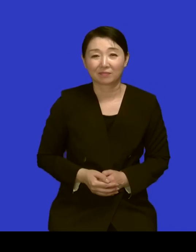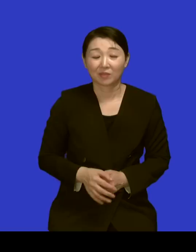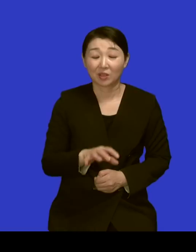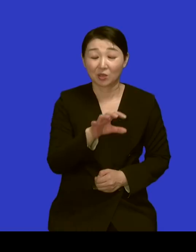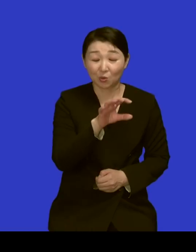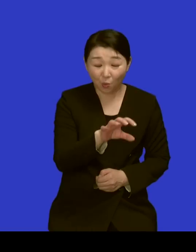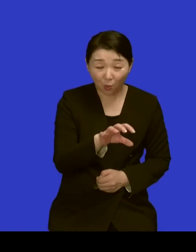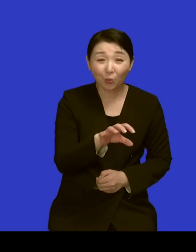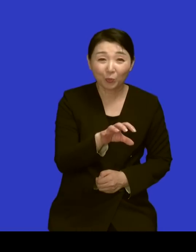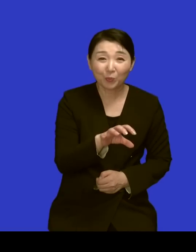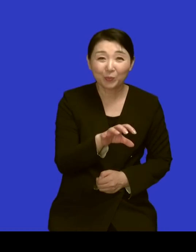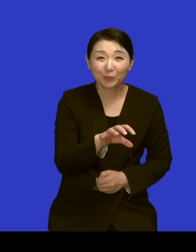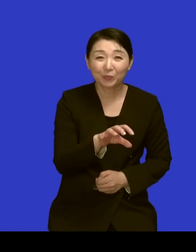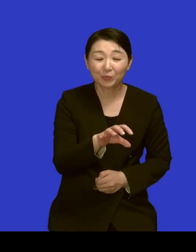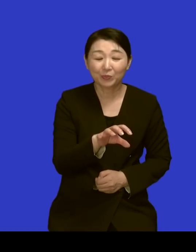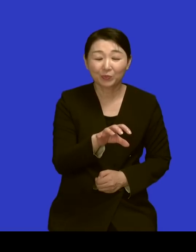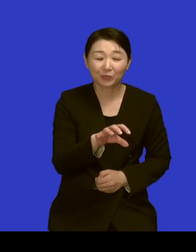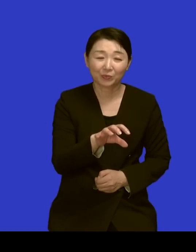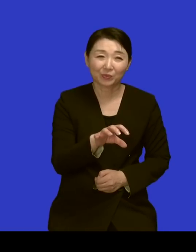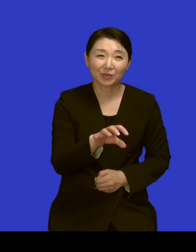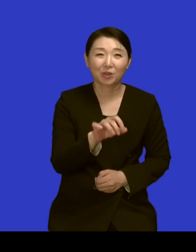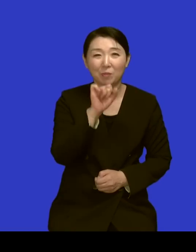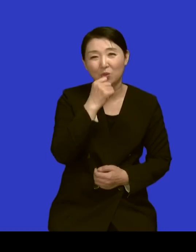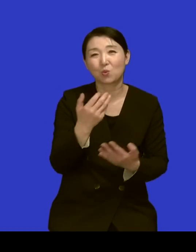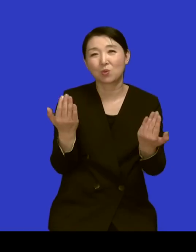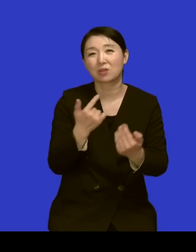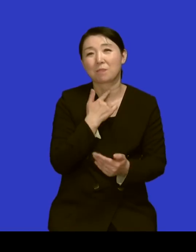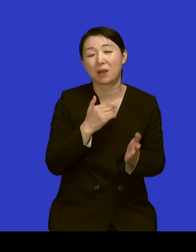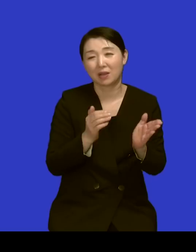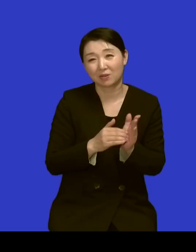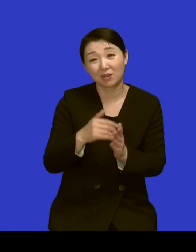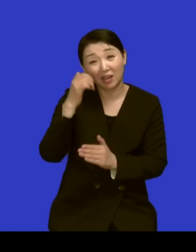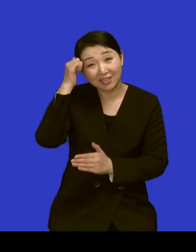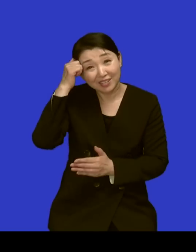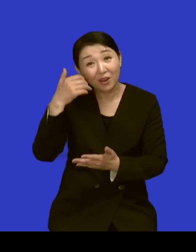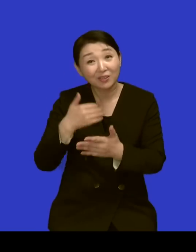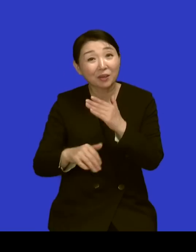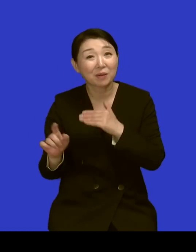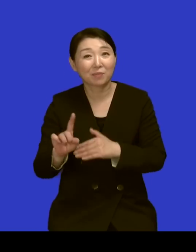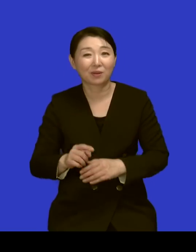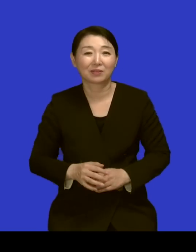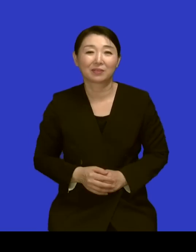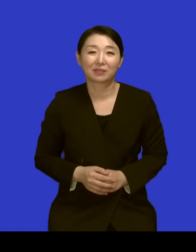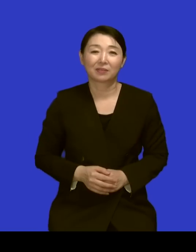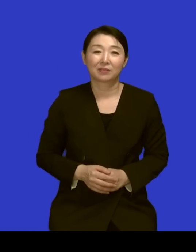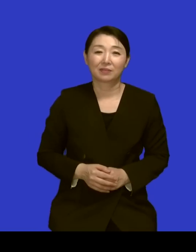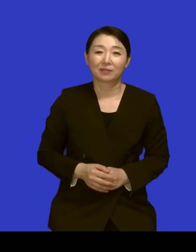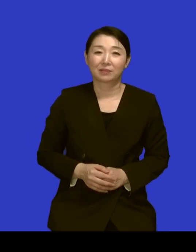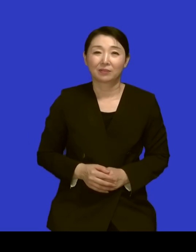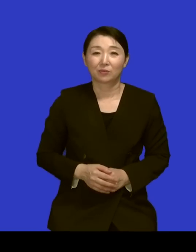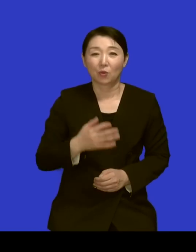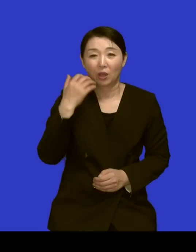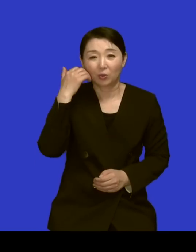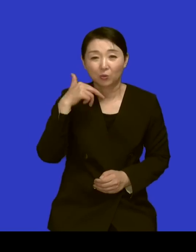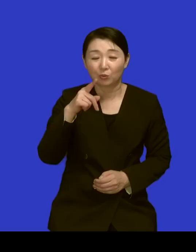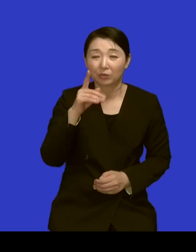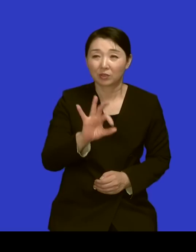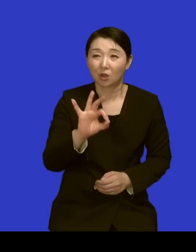또 기억에 남는 분들이 많이 있을 것 같아요 네 심지어는 그 정호승 시인이 뭐 그렇게